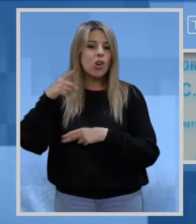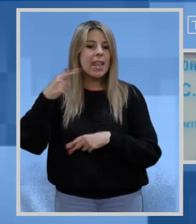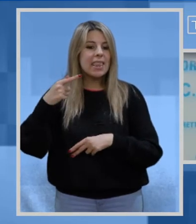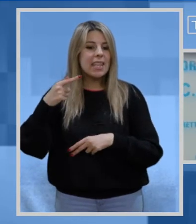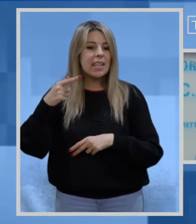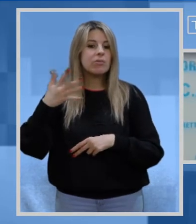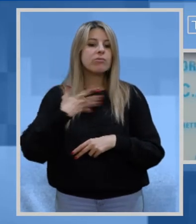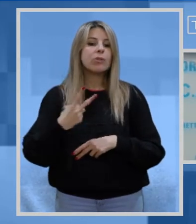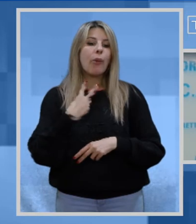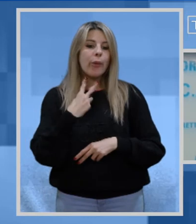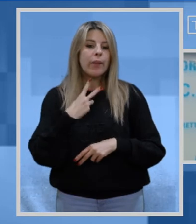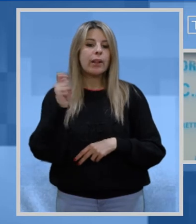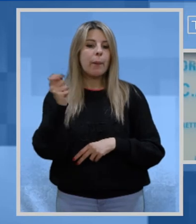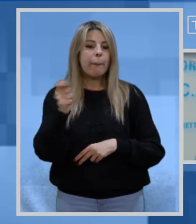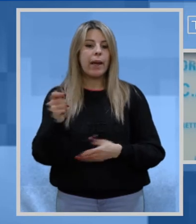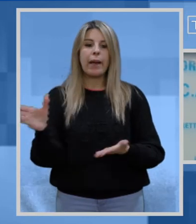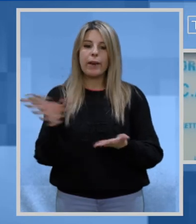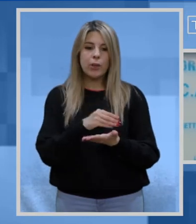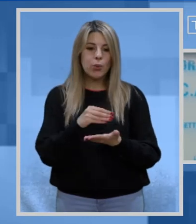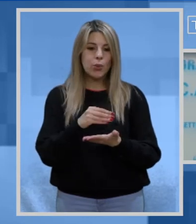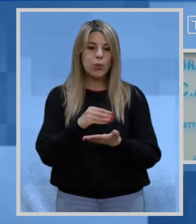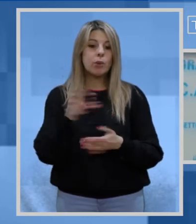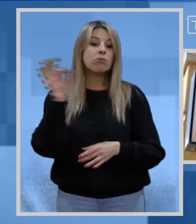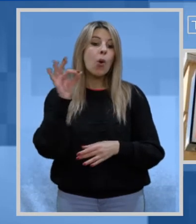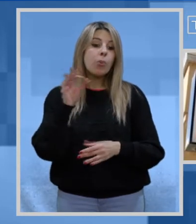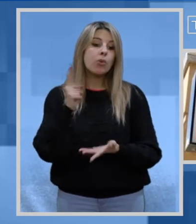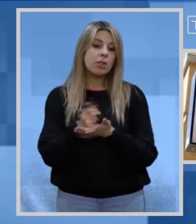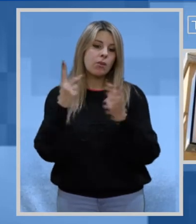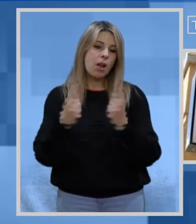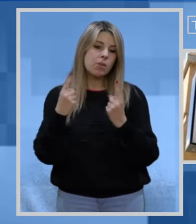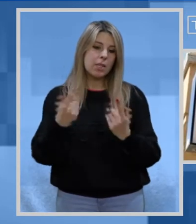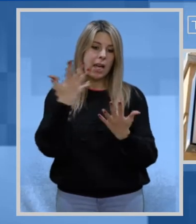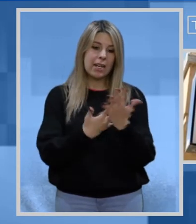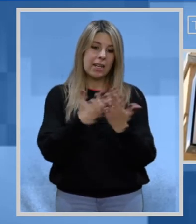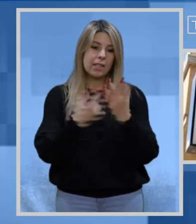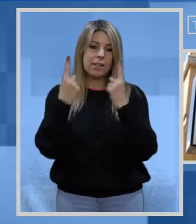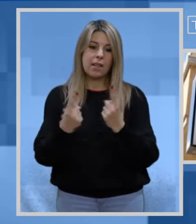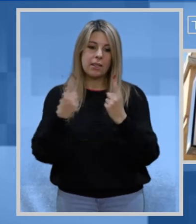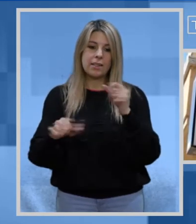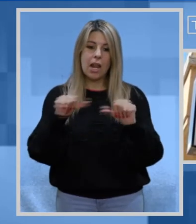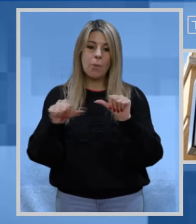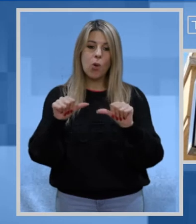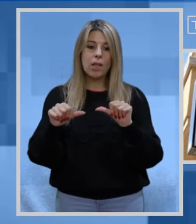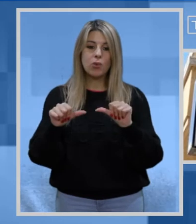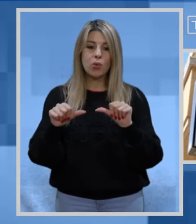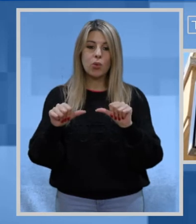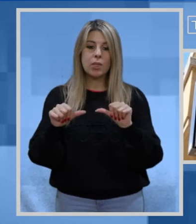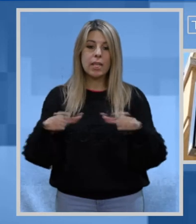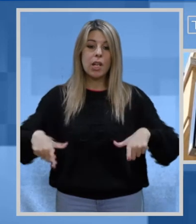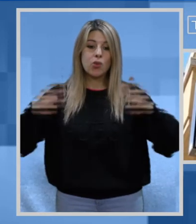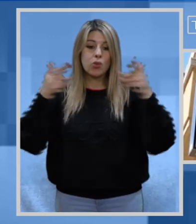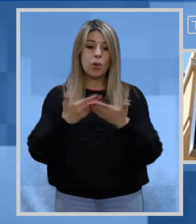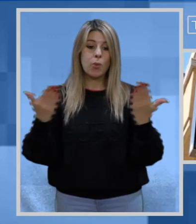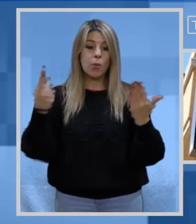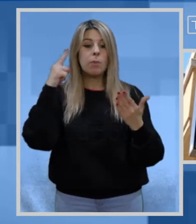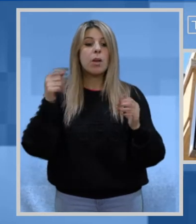saranno costretti a sostenere in toto la spesa a proprio carico oppure dovranno attendere le liste di attesa